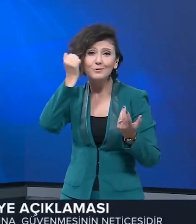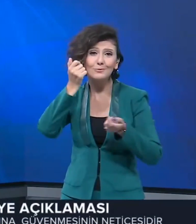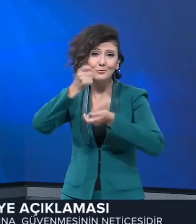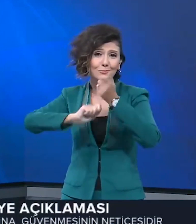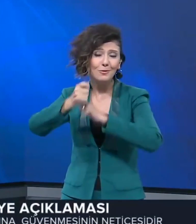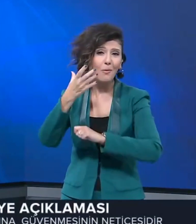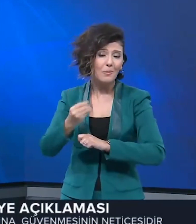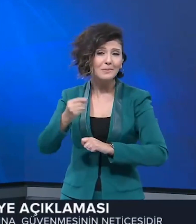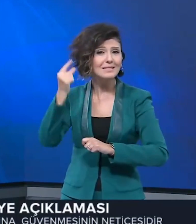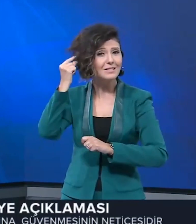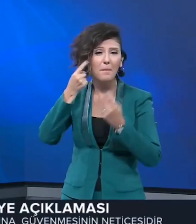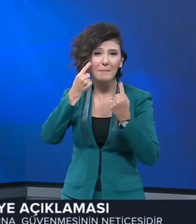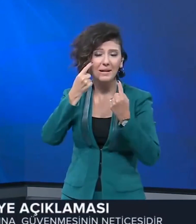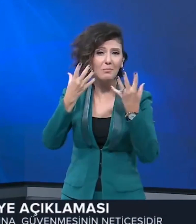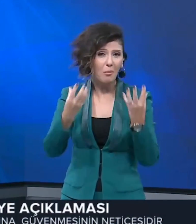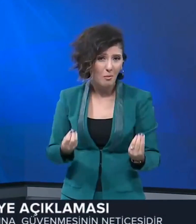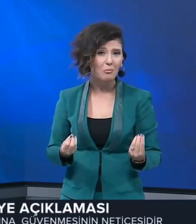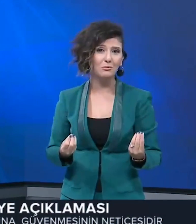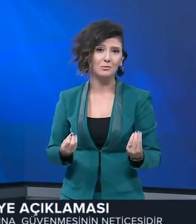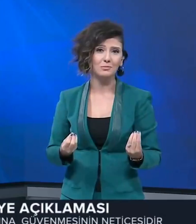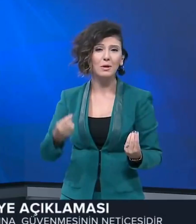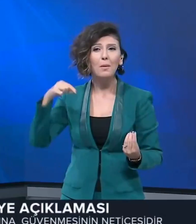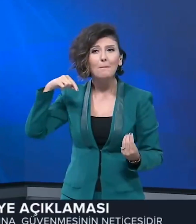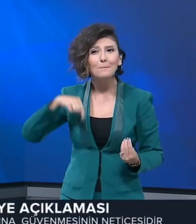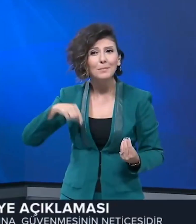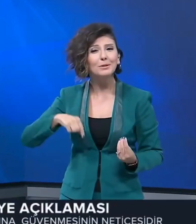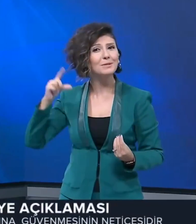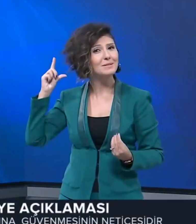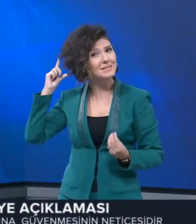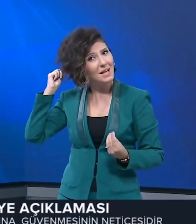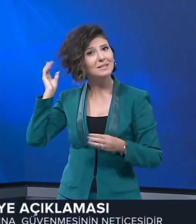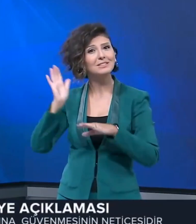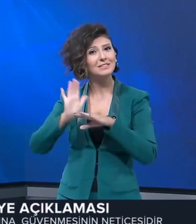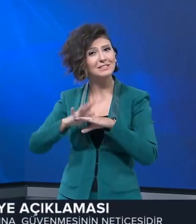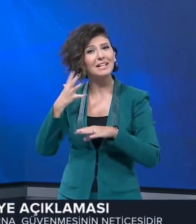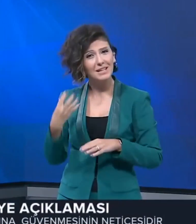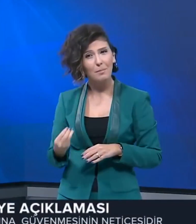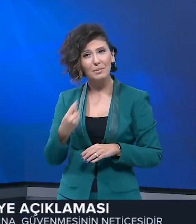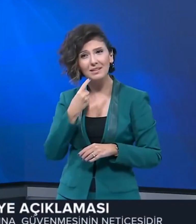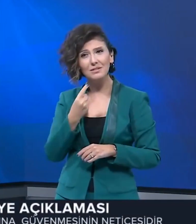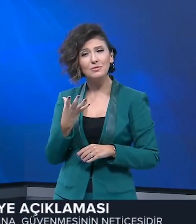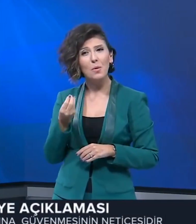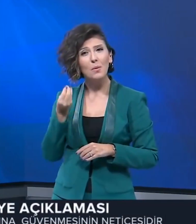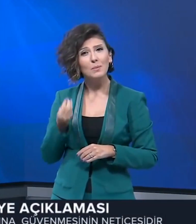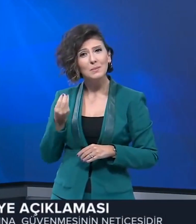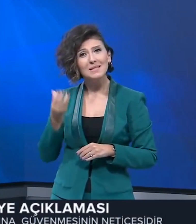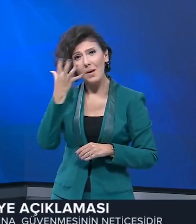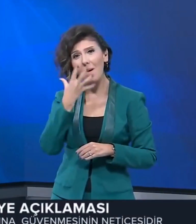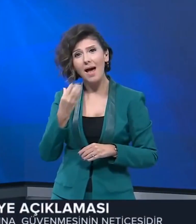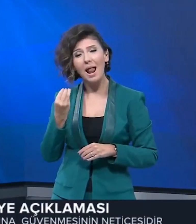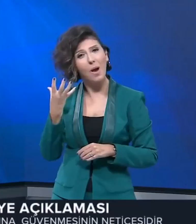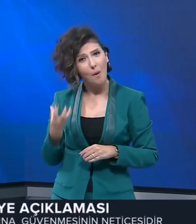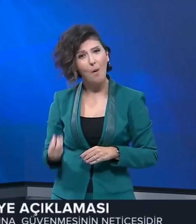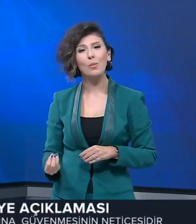düzelttiler. Saçlarına bakım verdiler. Bugün saçlarım yapıldı. Çok güzel